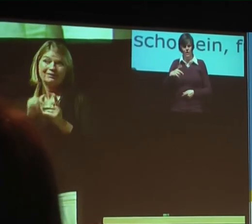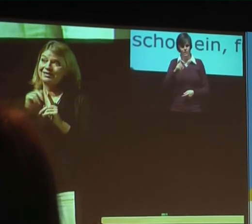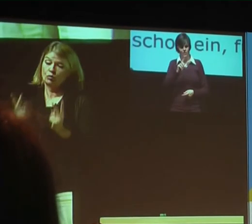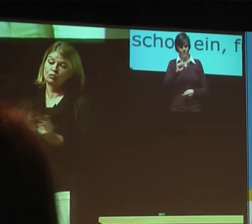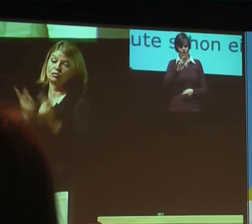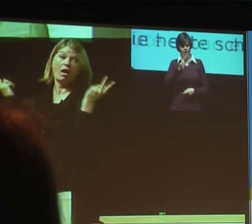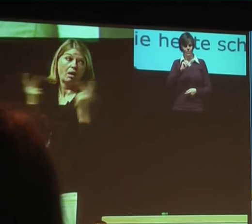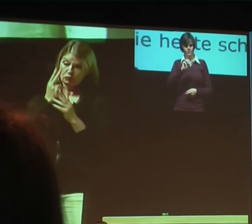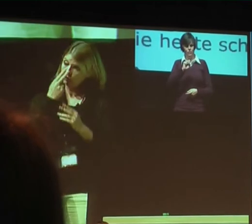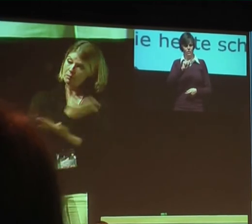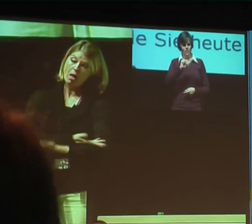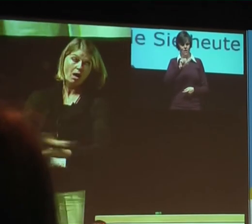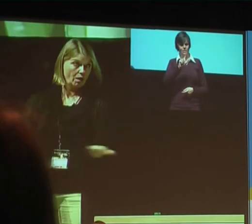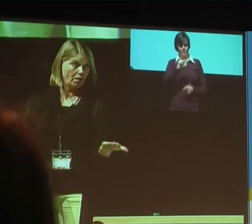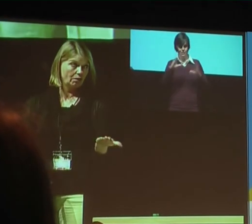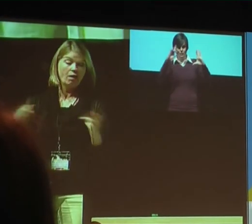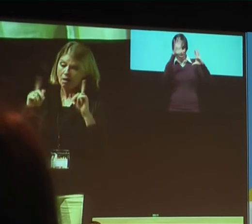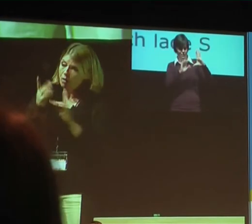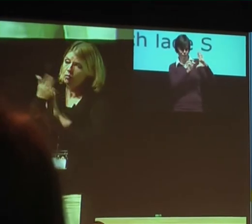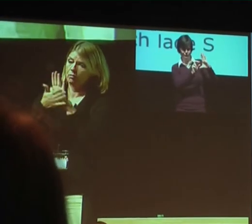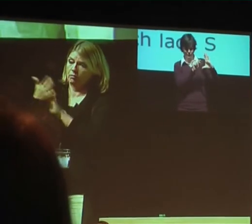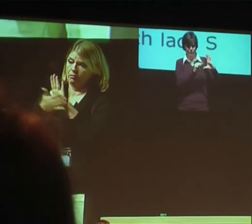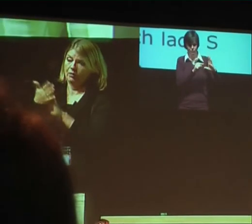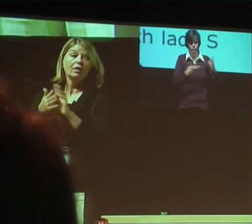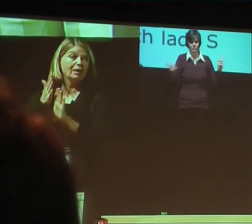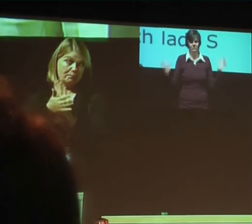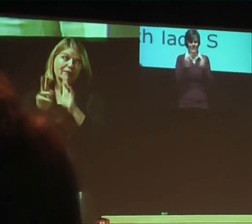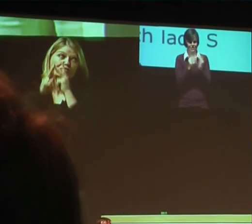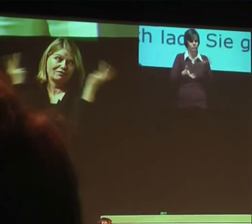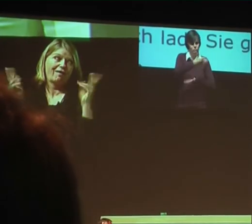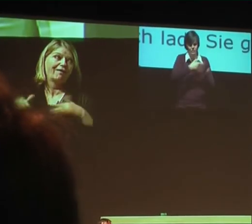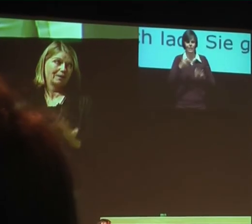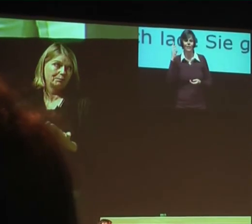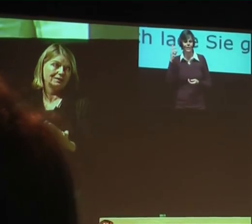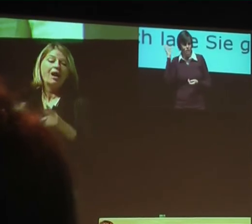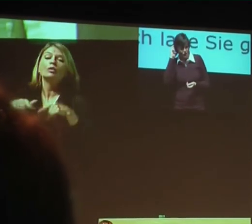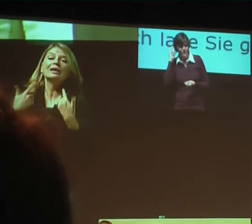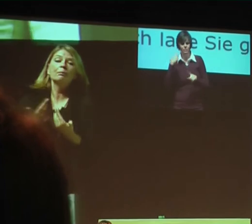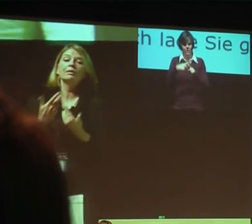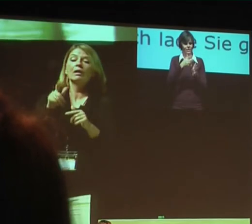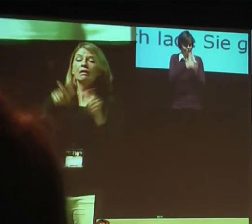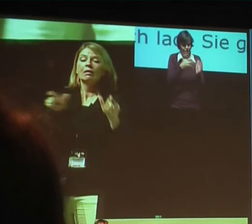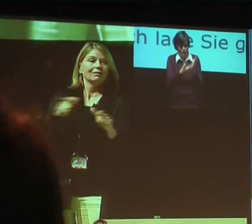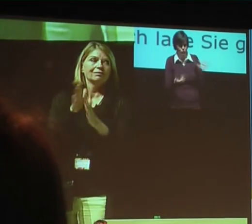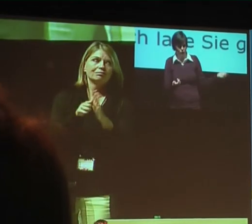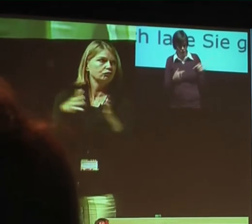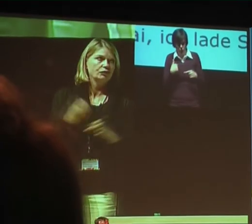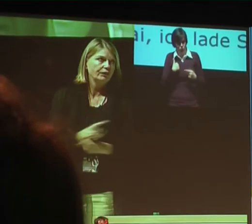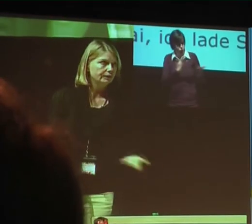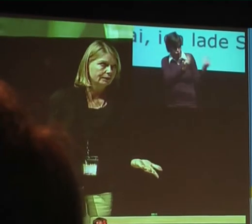anderen zu sein. Auch Gebärden gibt es Stars und gibt es welche, die kein Stars sind. Das müssen wir also hinzuholen.